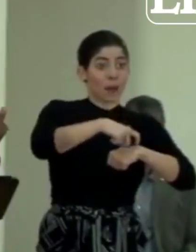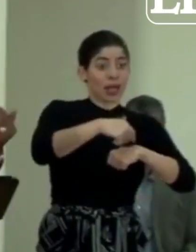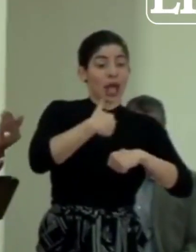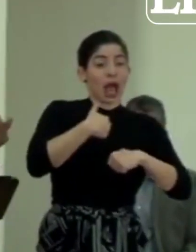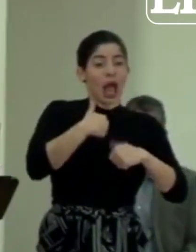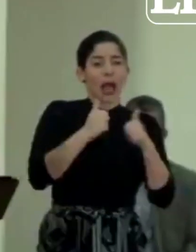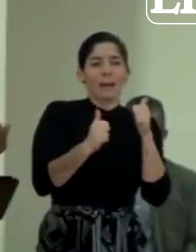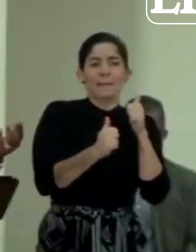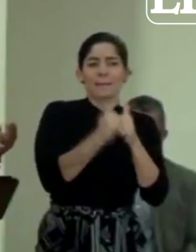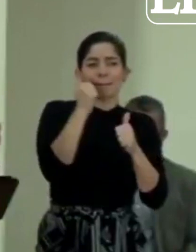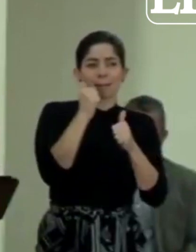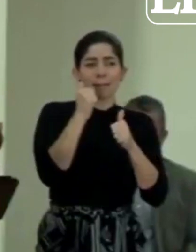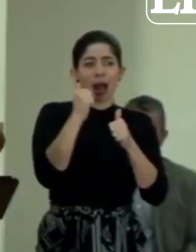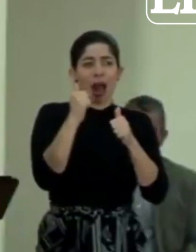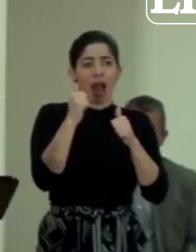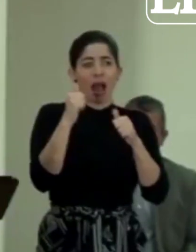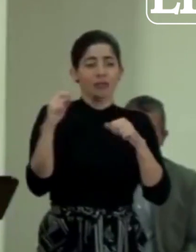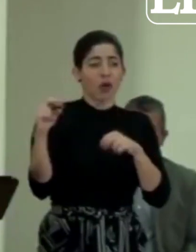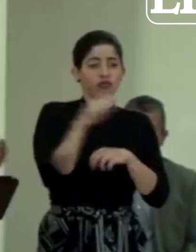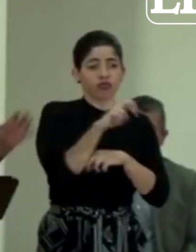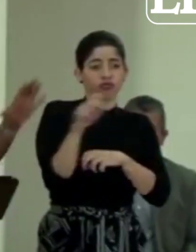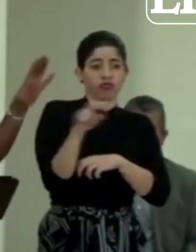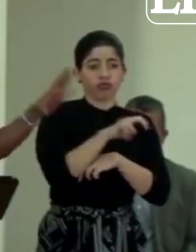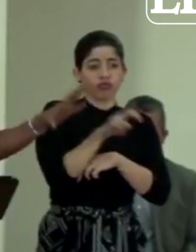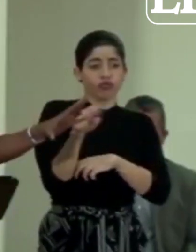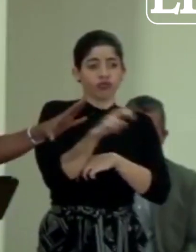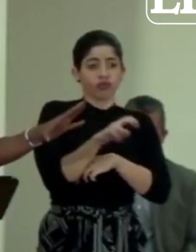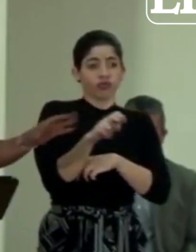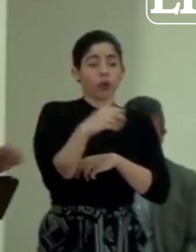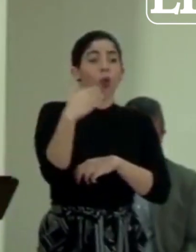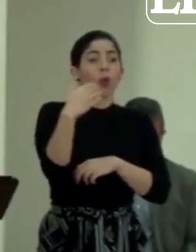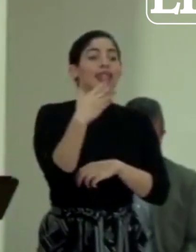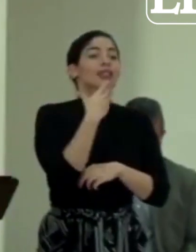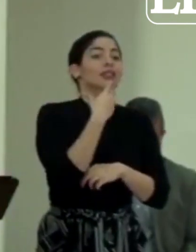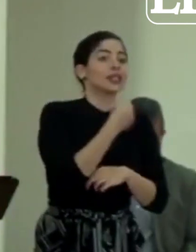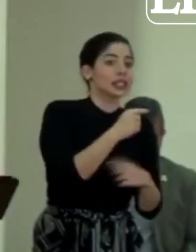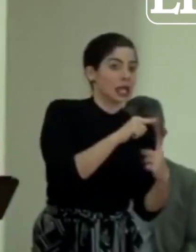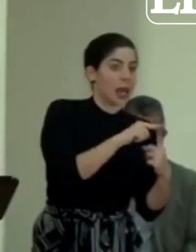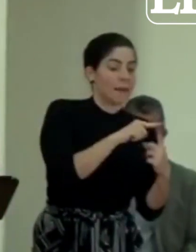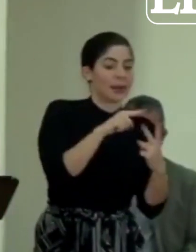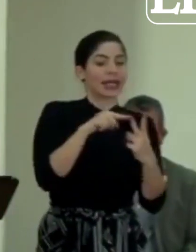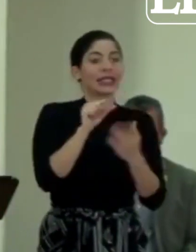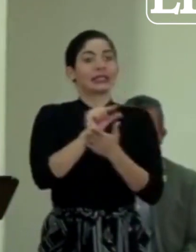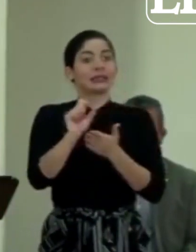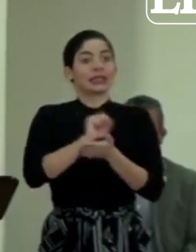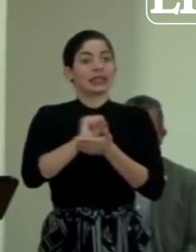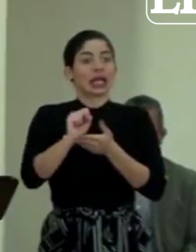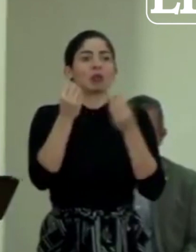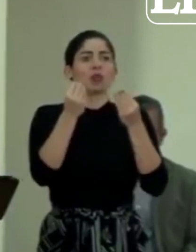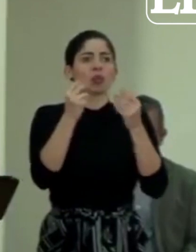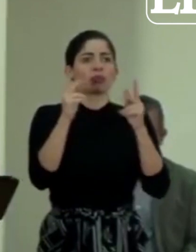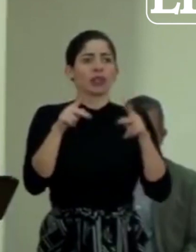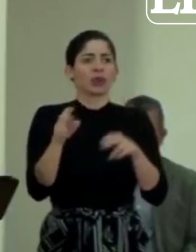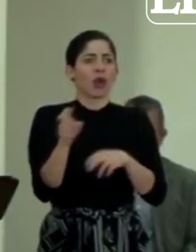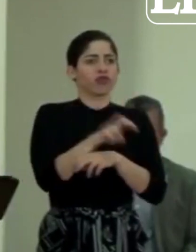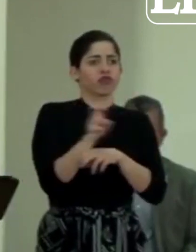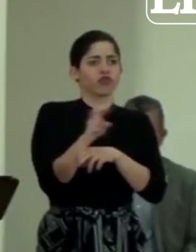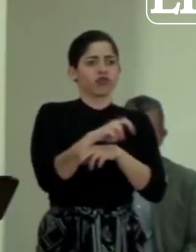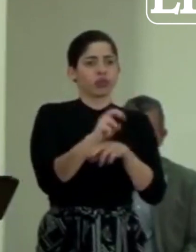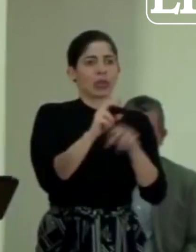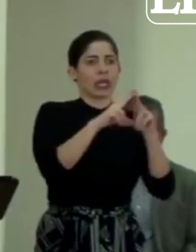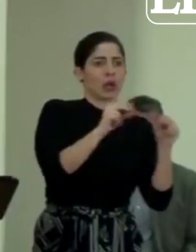mayor tránsito de personas nicaragüenses es en el mes de diciembre y en la Semana Santa y efectivamente